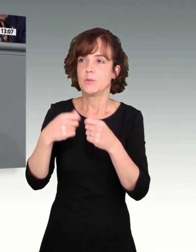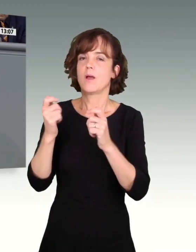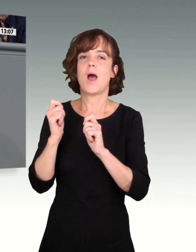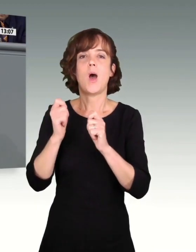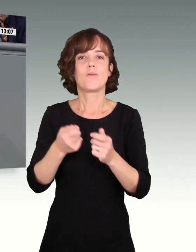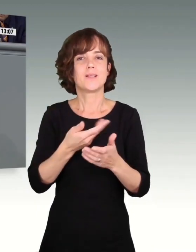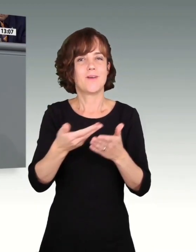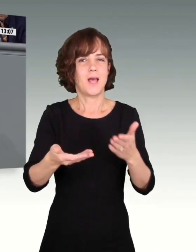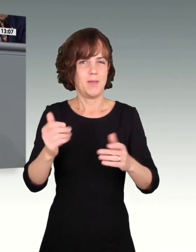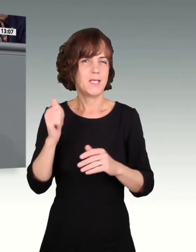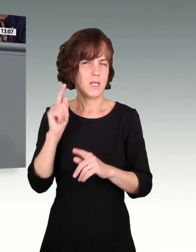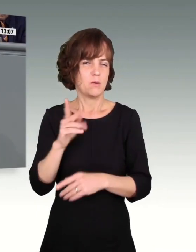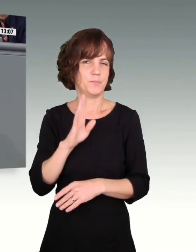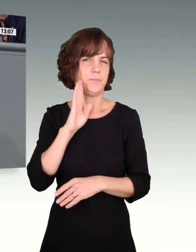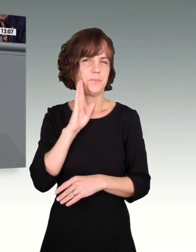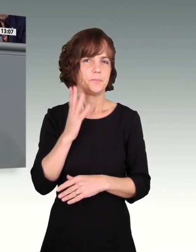gestern gehört,